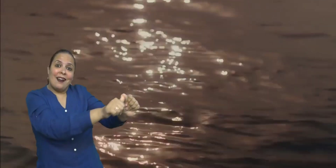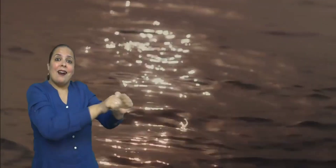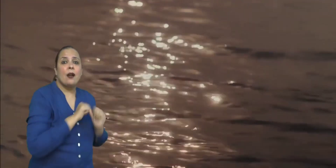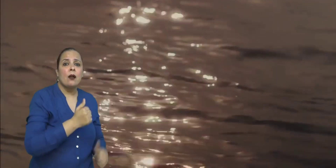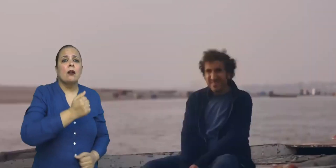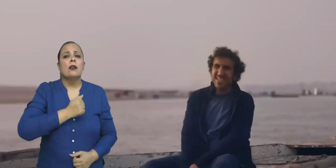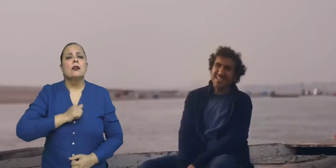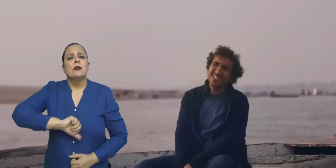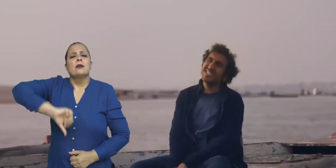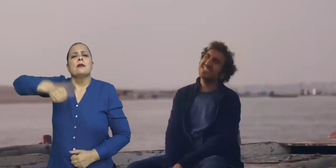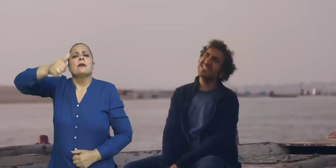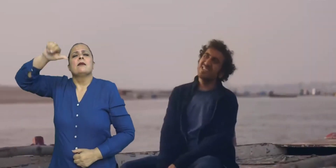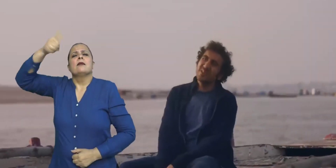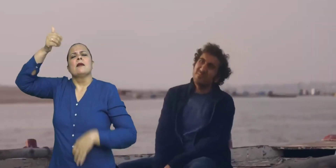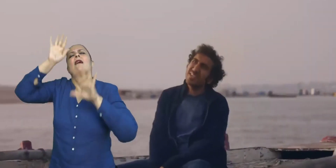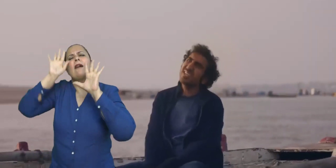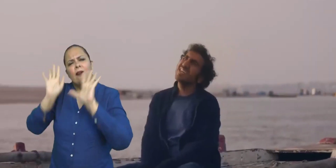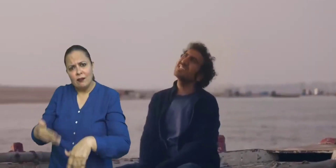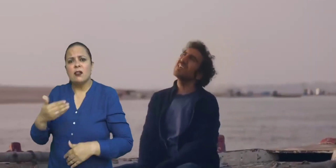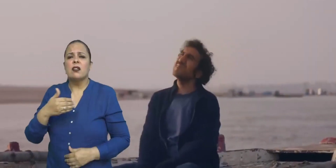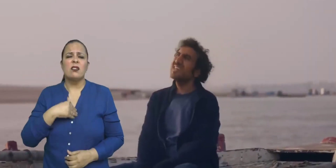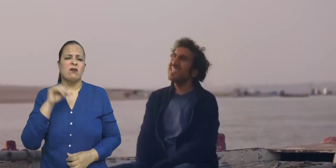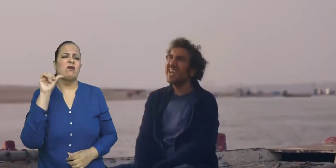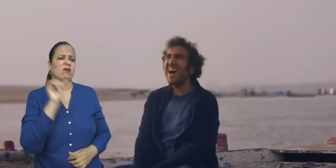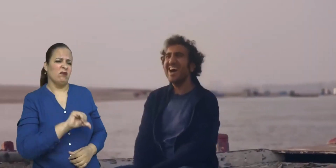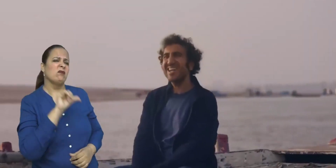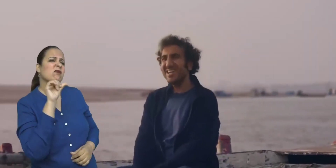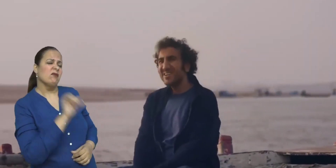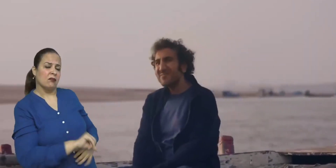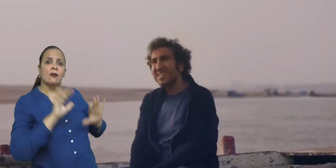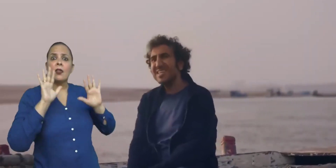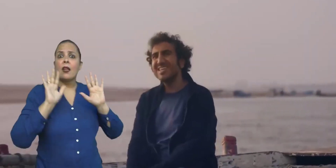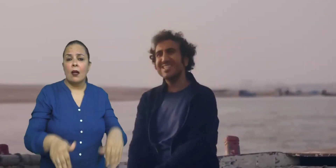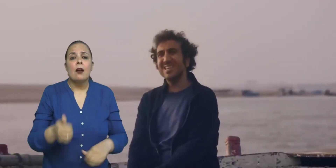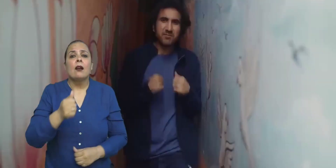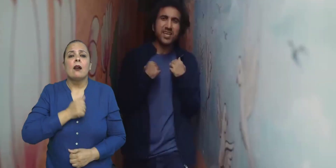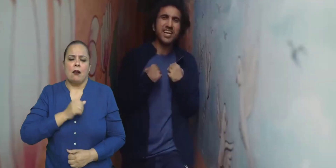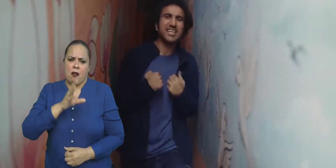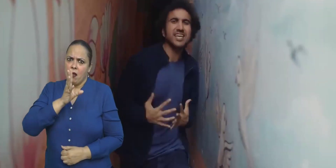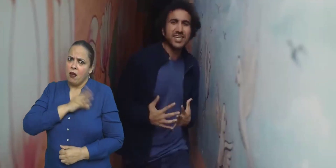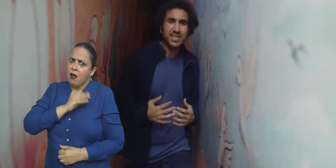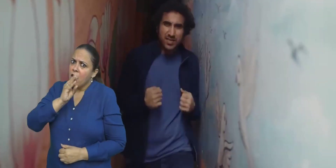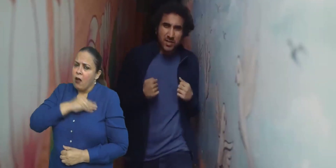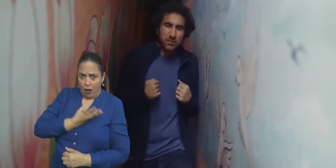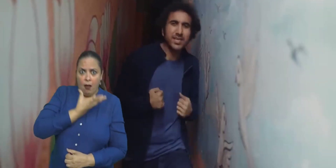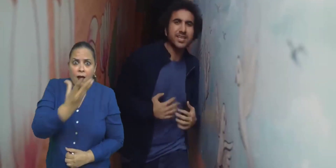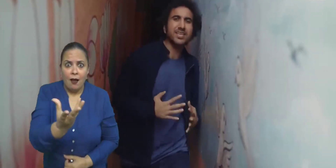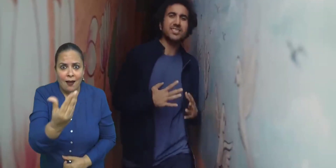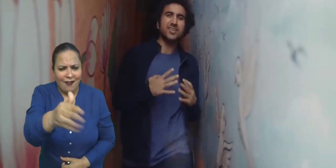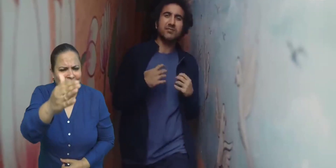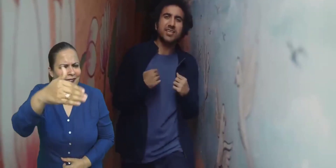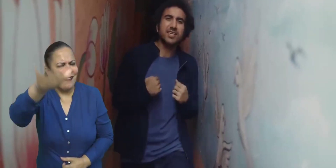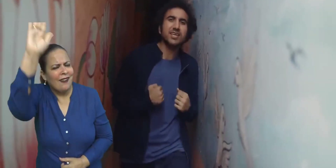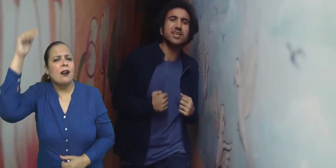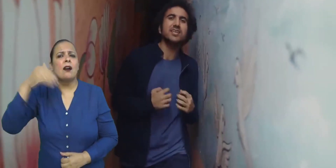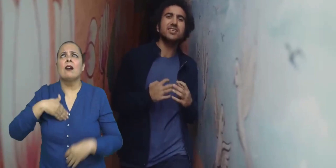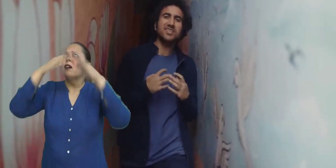मेरी जीत भी ले जा मेरी हार भी ले जा मेरा डद भी ले जा मेरा घर